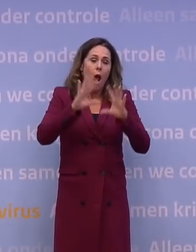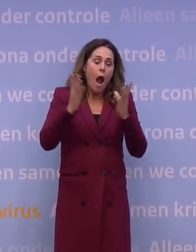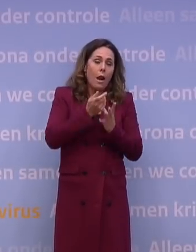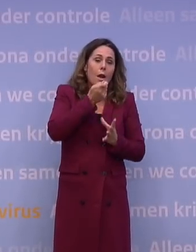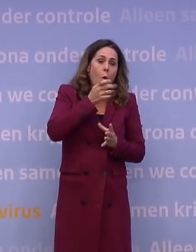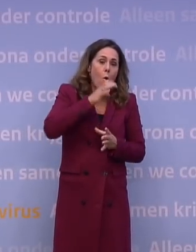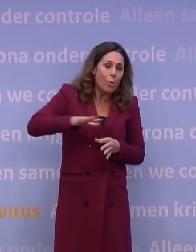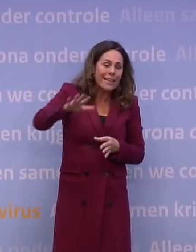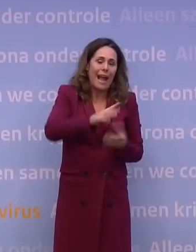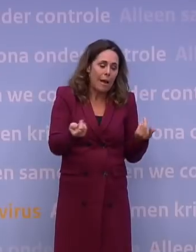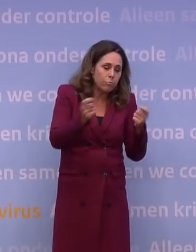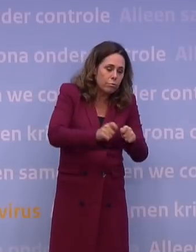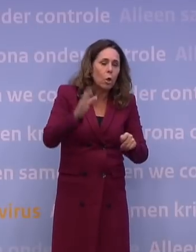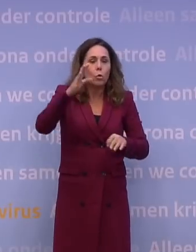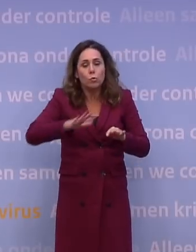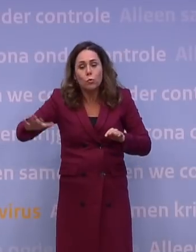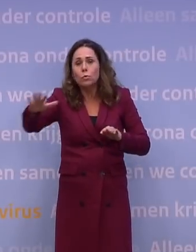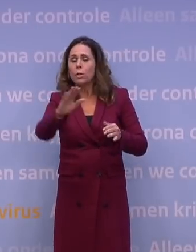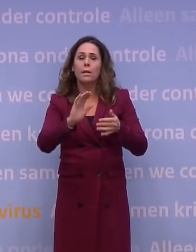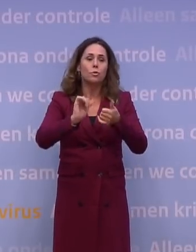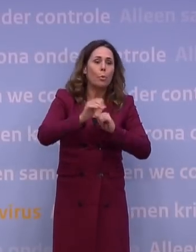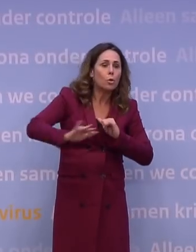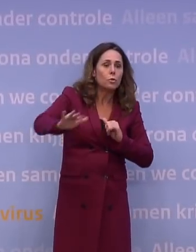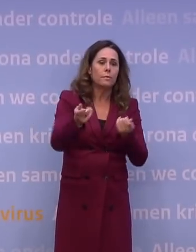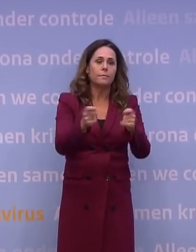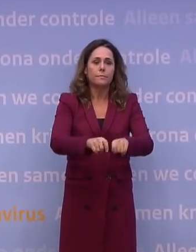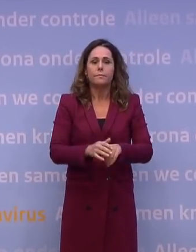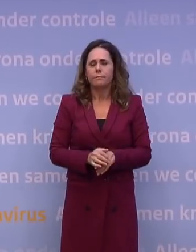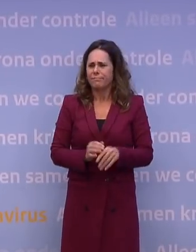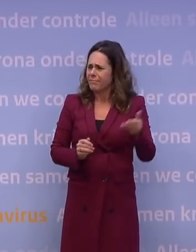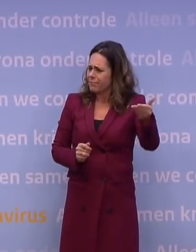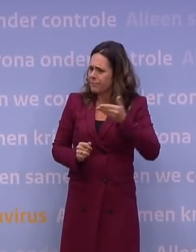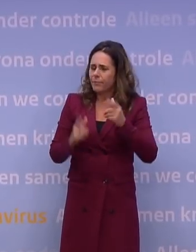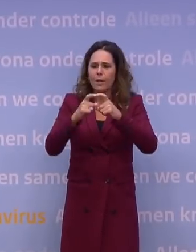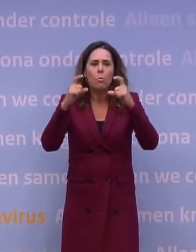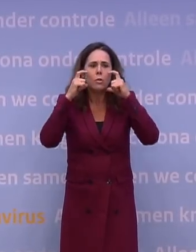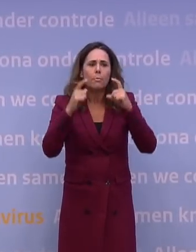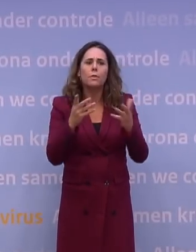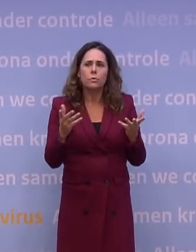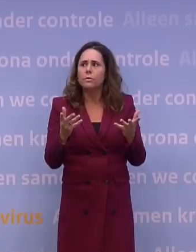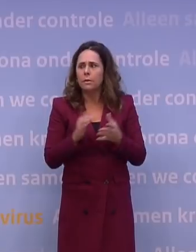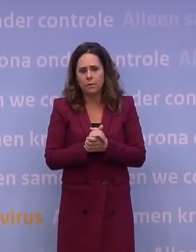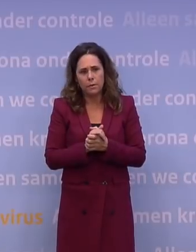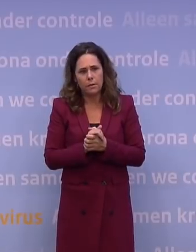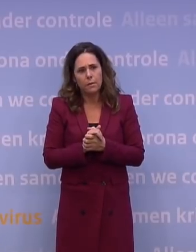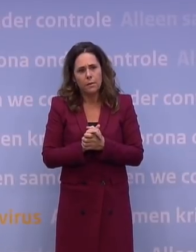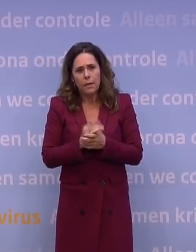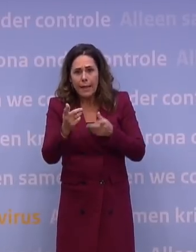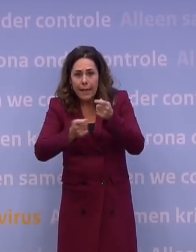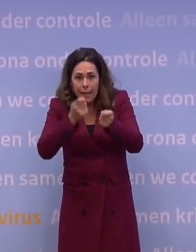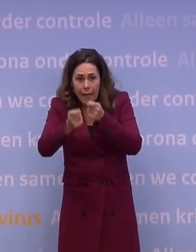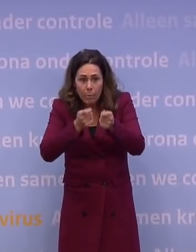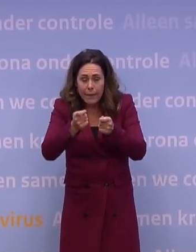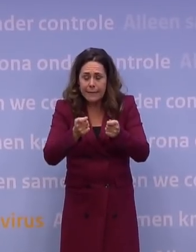en of de hele cultuursector en of de hele sport. Dan toch even naar die mondkapjes, want dat hing al best wel lange tijd boven de markt. Het kabinet zag daar eigenlijk eerst